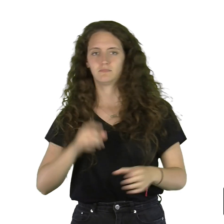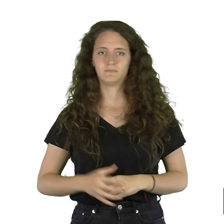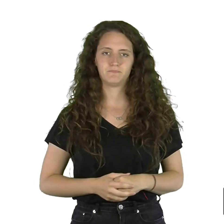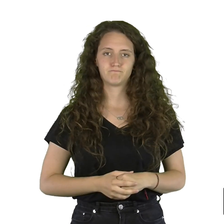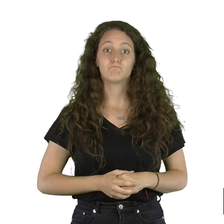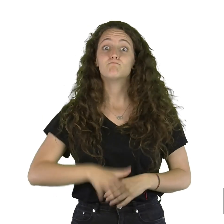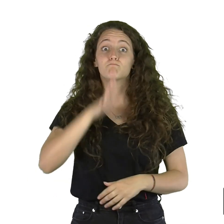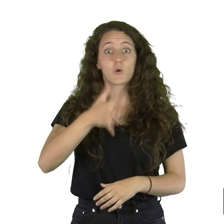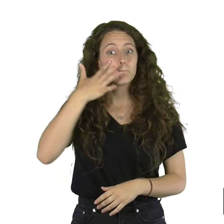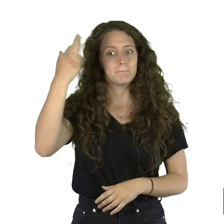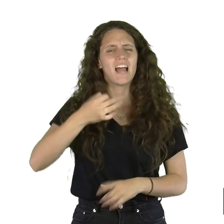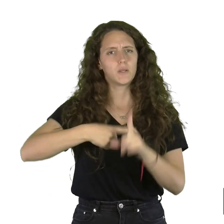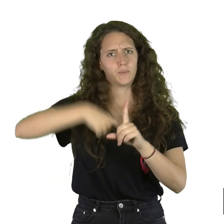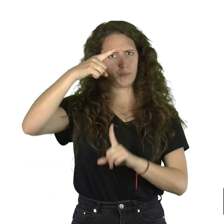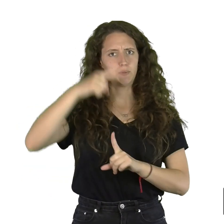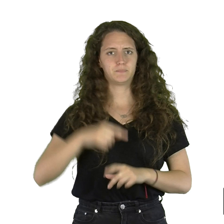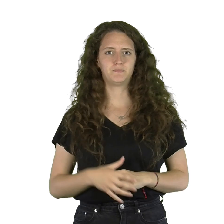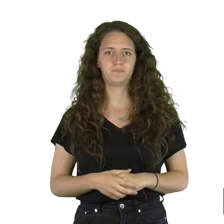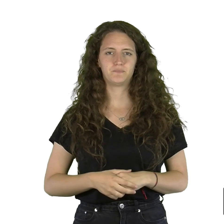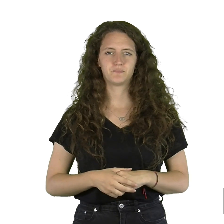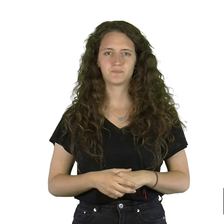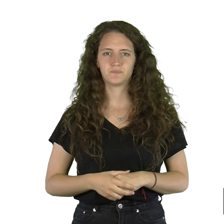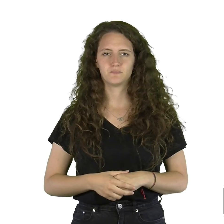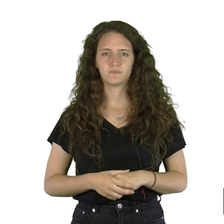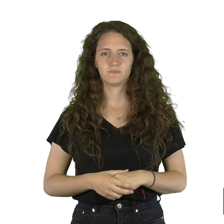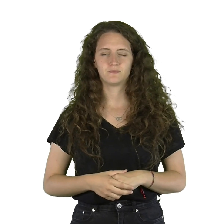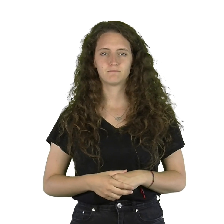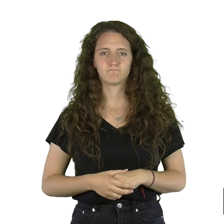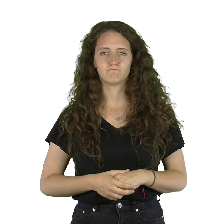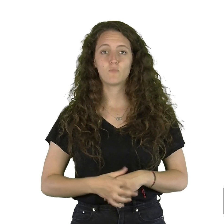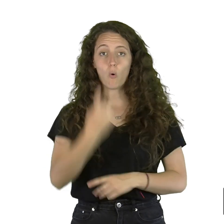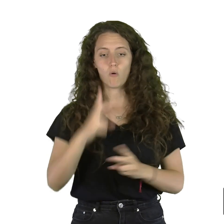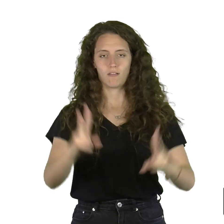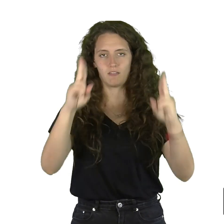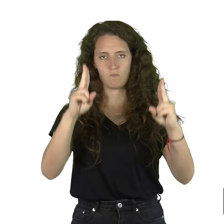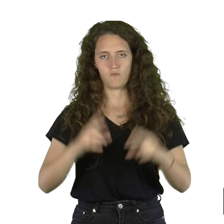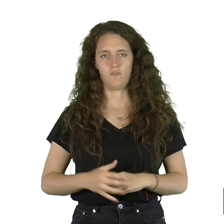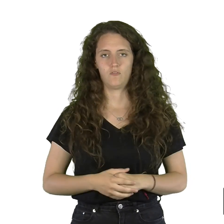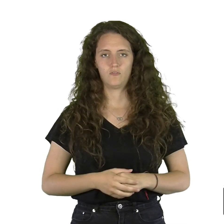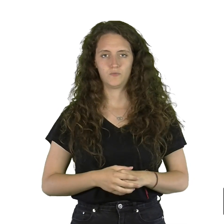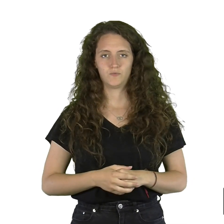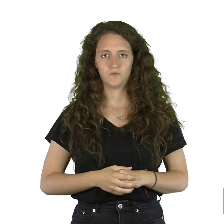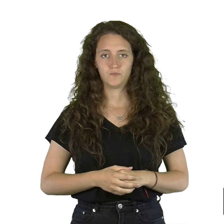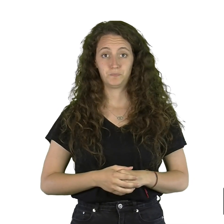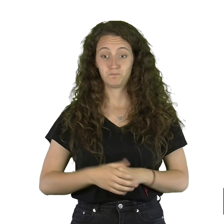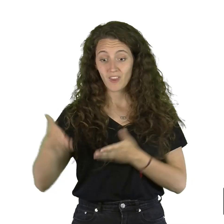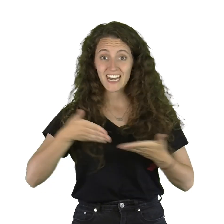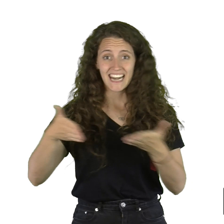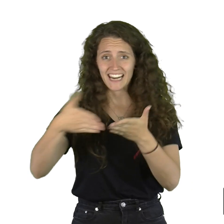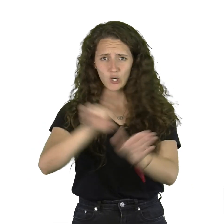El riesgo es alto Un tramo Es imposible hacer